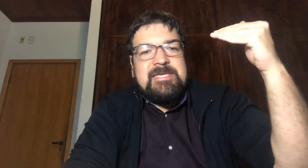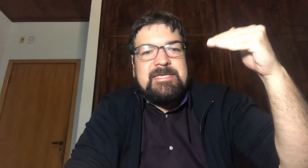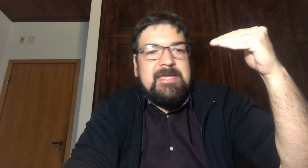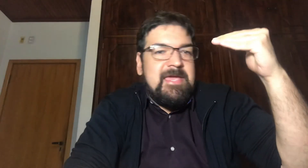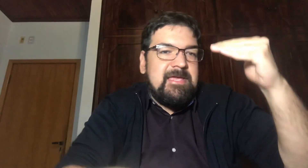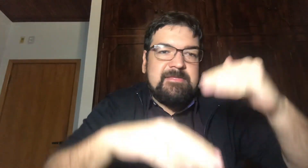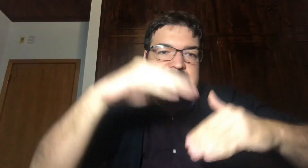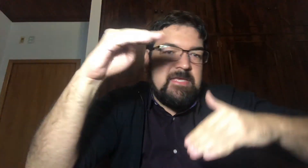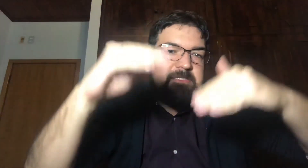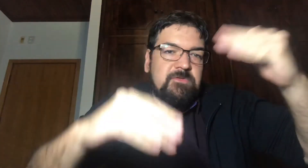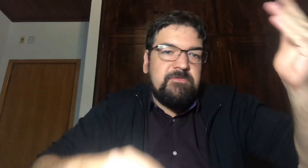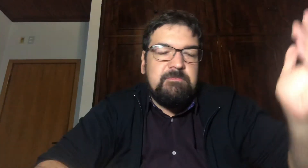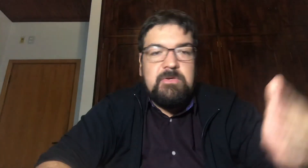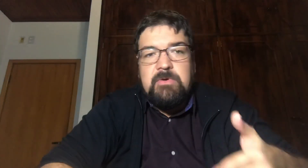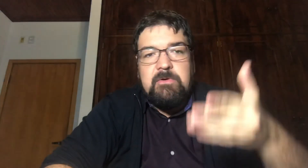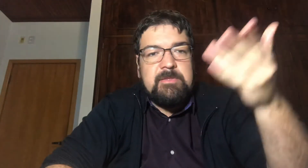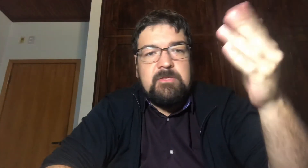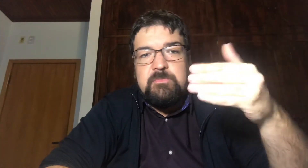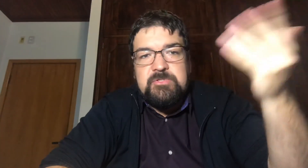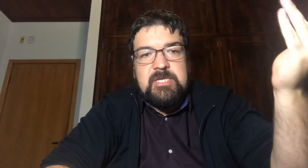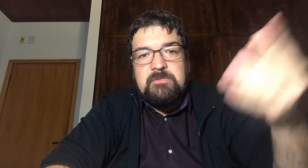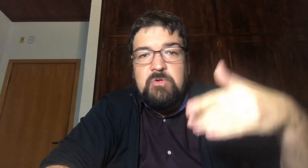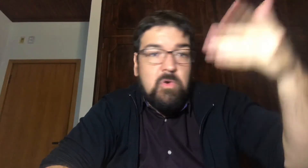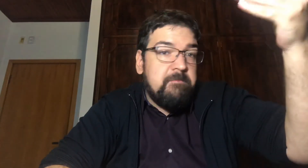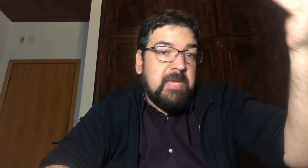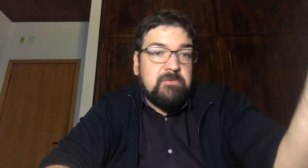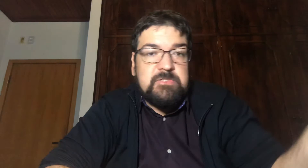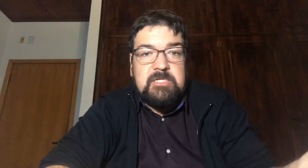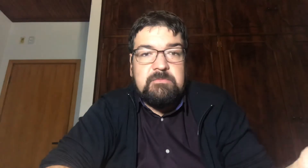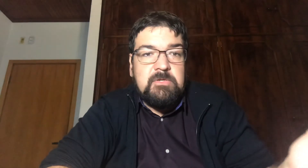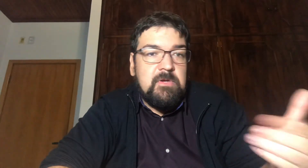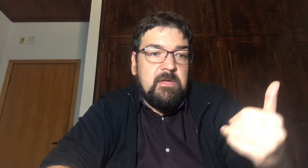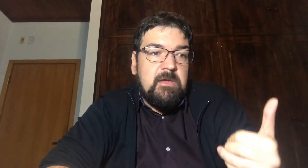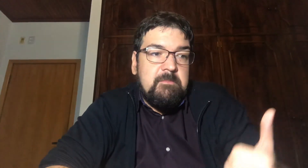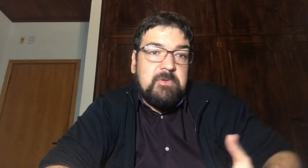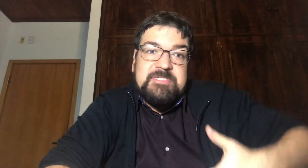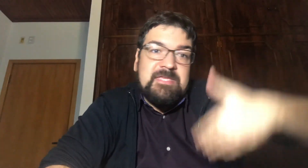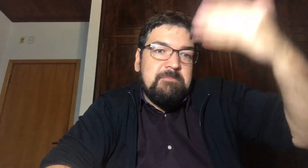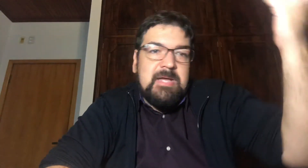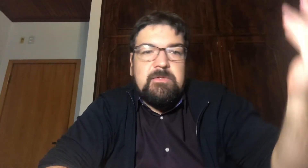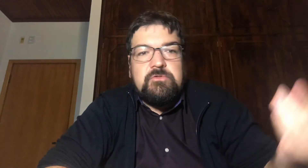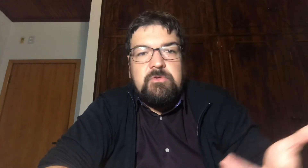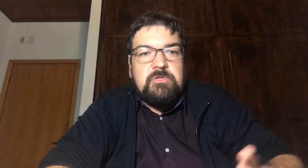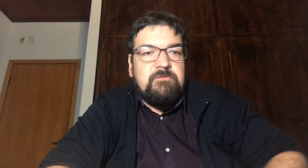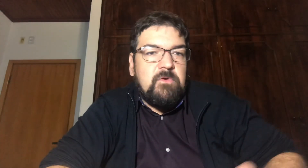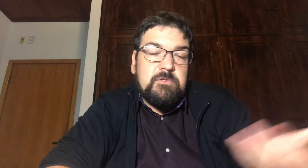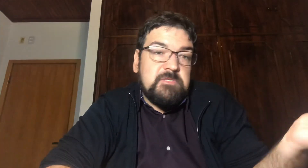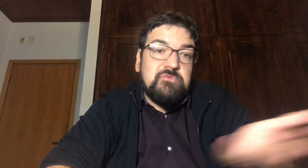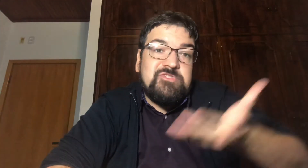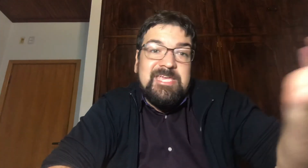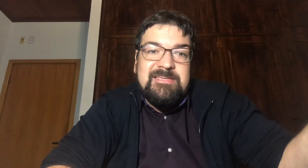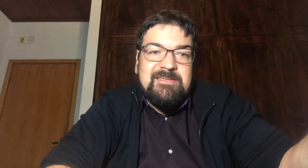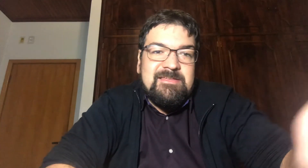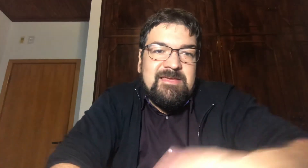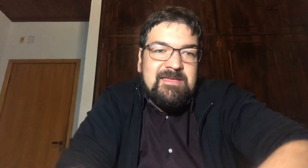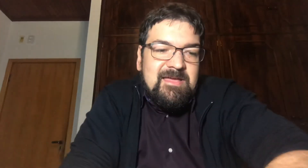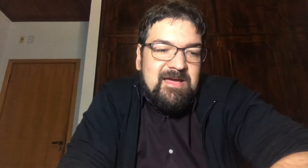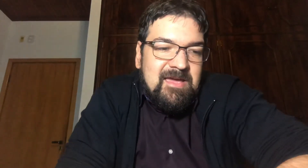Entre 6 e 9 mil Agora está indo Para os 7 mil Rompendo Os 7 mil Pode ser Que bata Os 8 e volte Não sei Aí